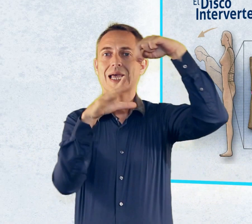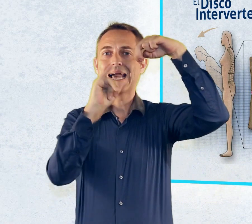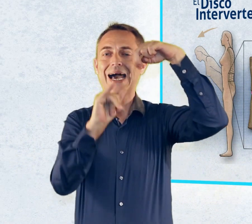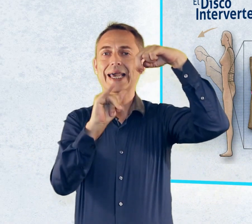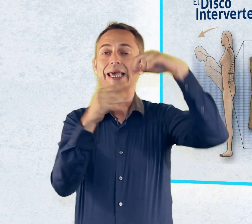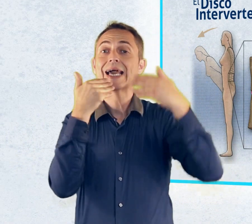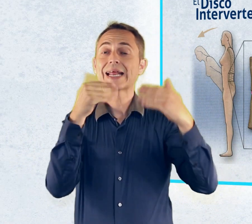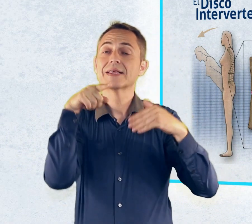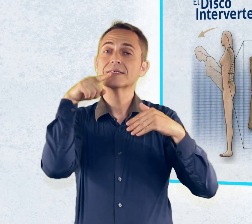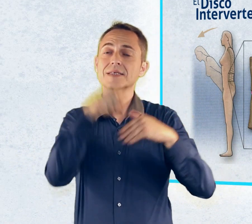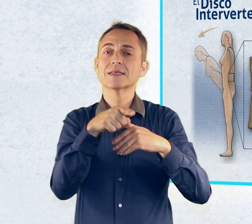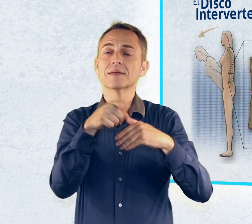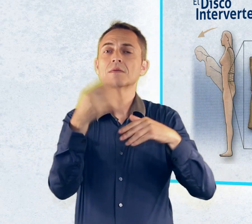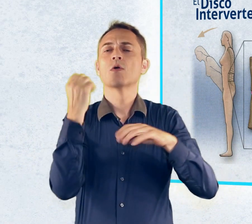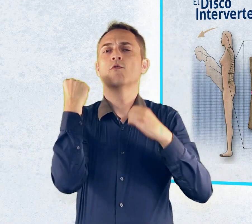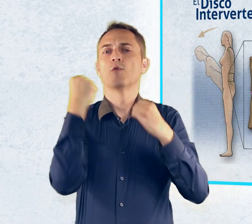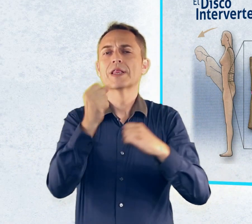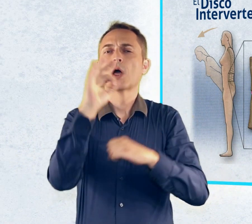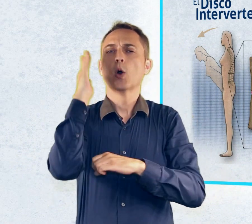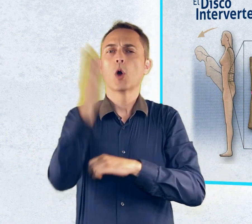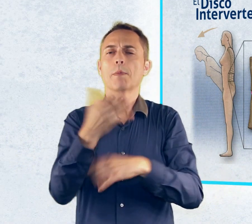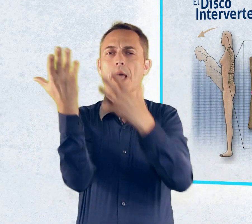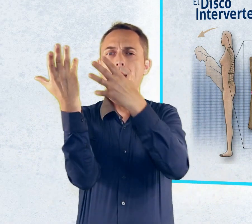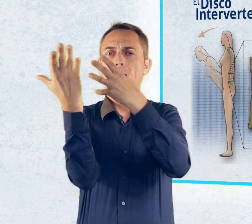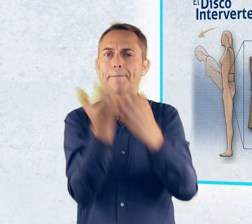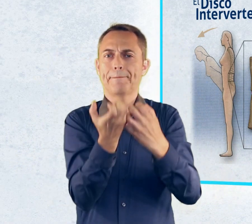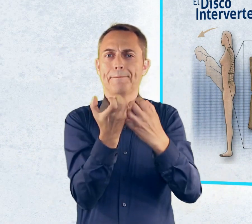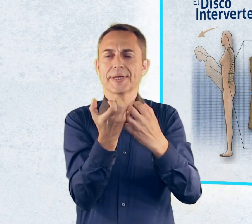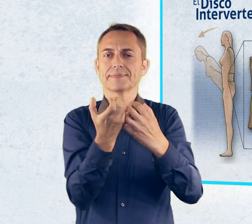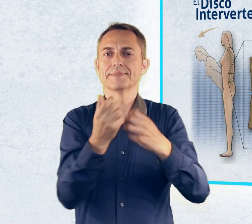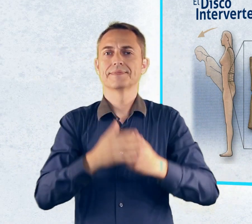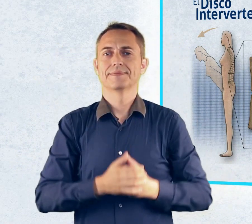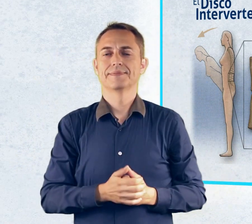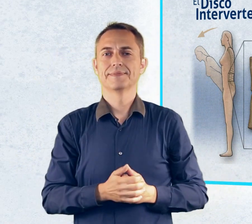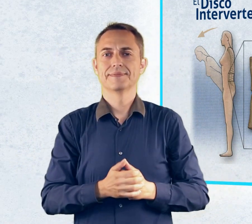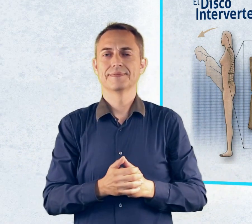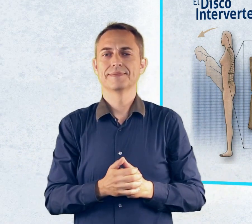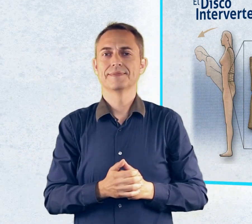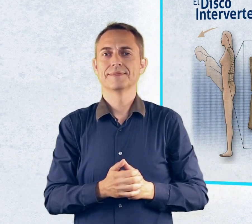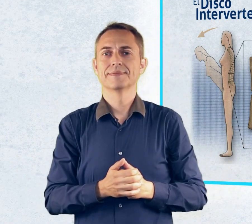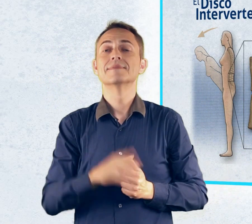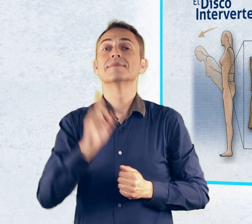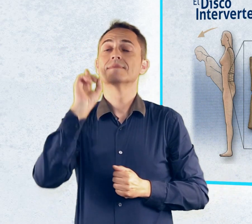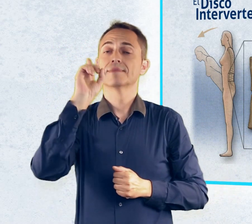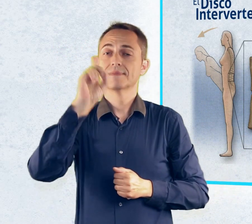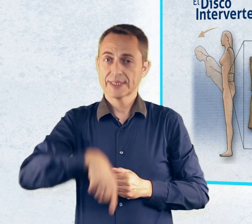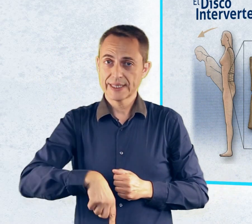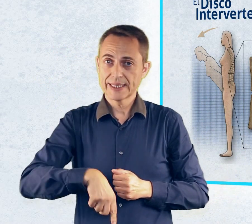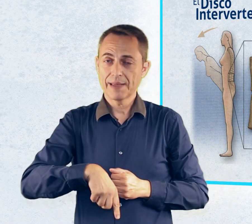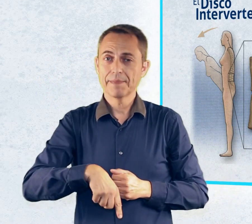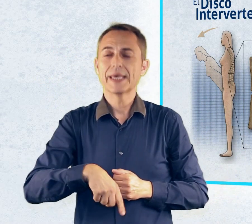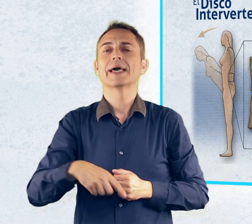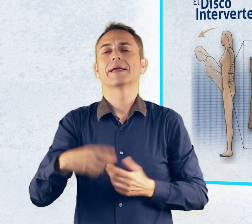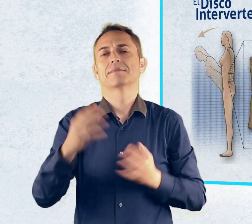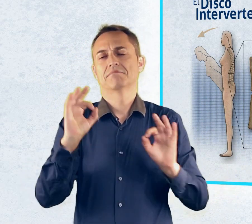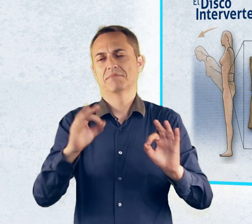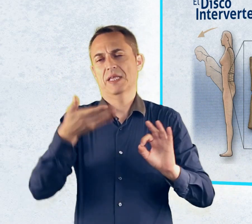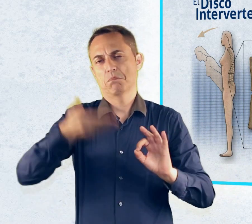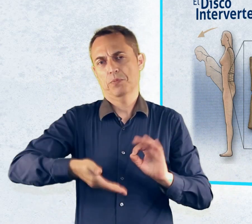e impactos que se producen entre ellas, es decir, amortiguan. Y al mismo tiempo juegan un papel muy importante en la